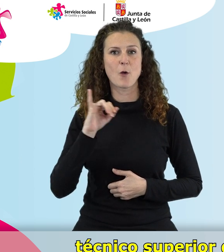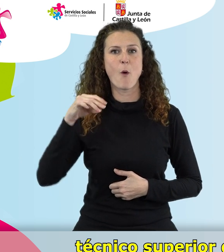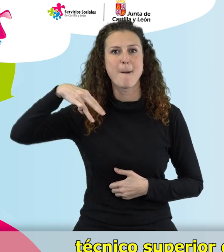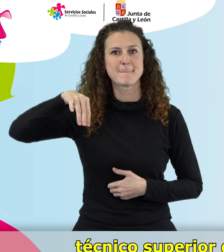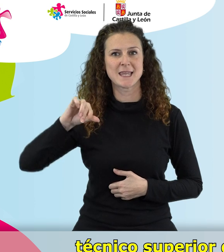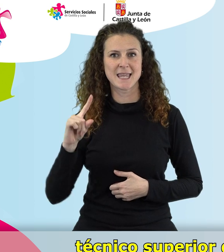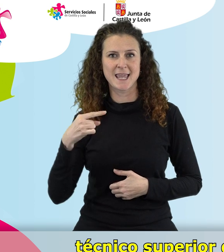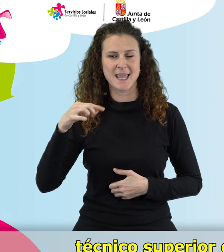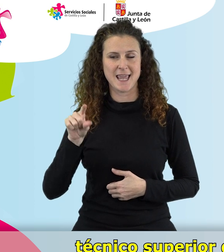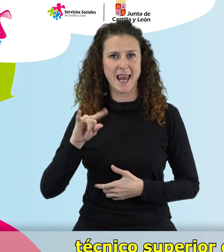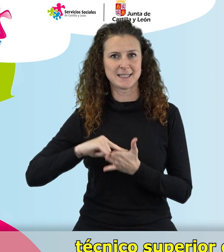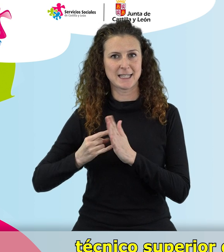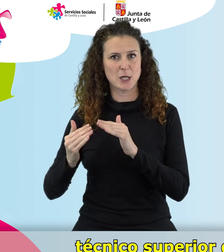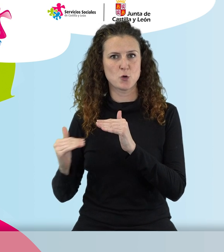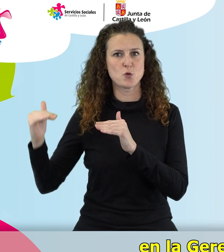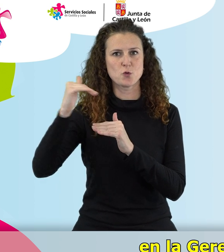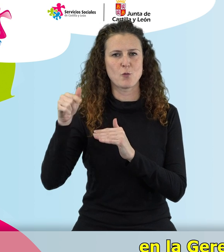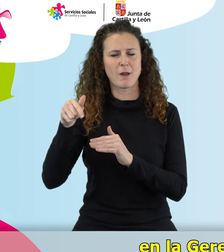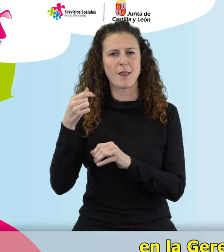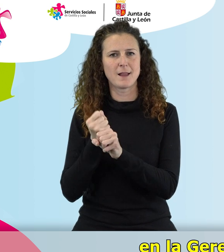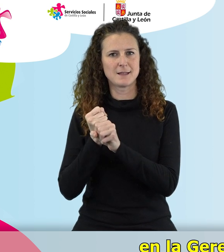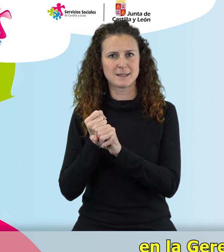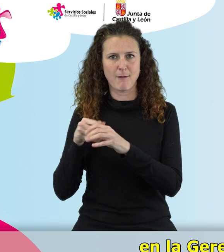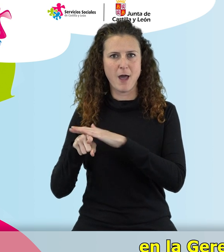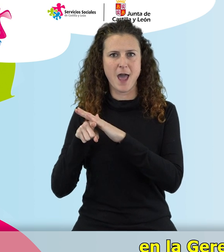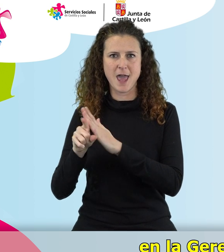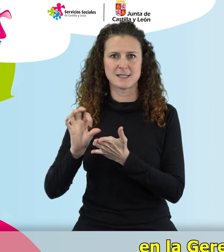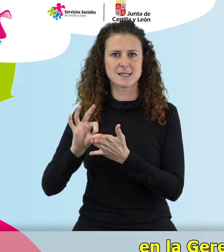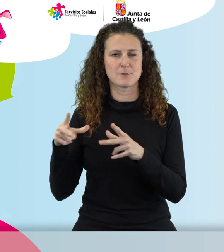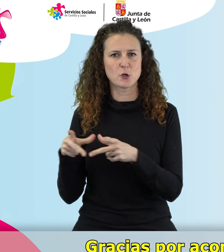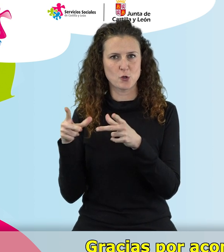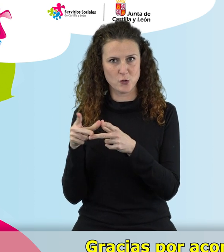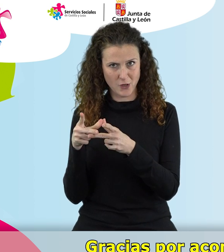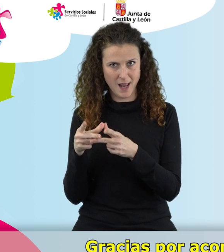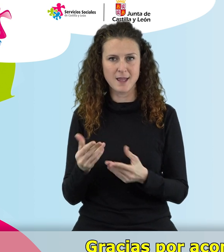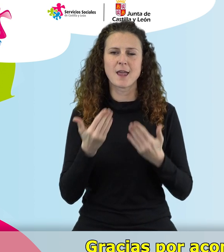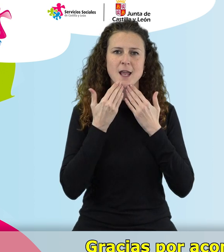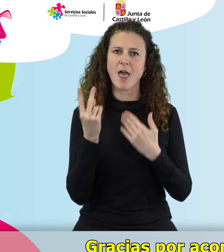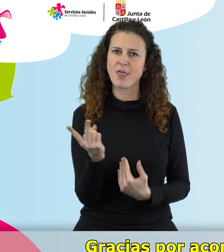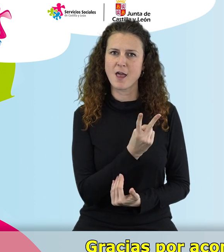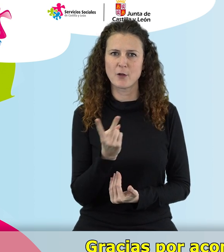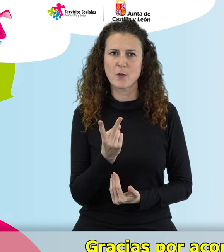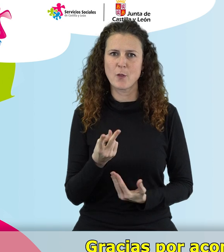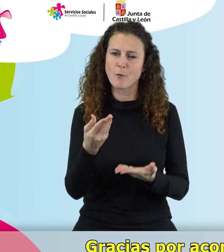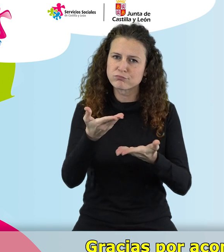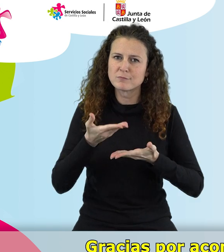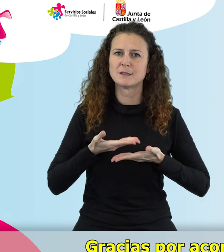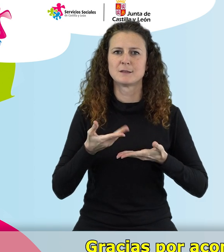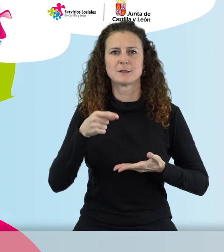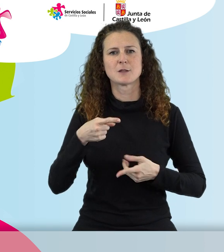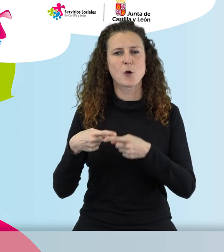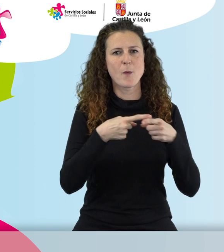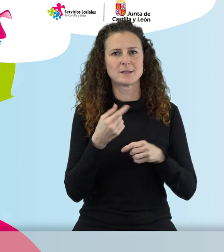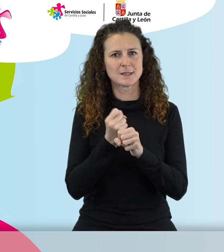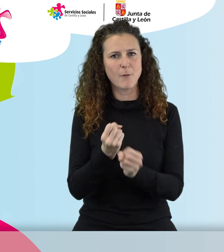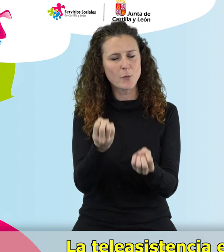Calvo, técnico superior que trabaja a sí mismo en la Gerencia de Servicios Sociales. Gracias por acompañarnos y compartir vuestro